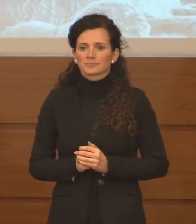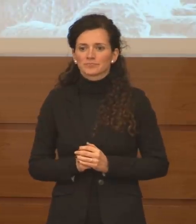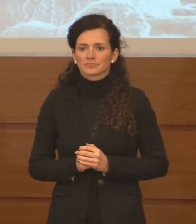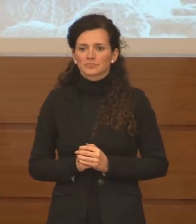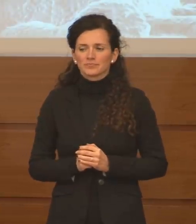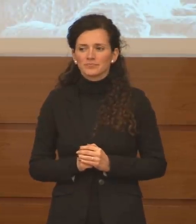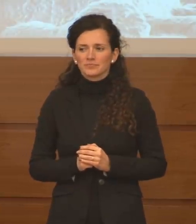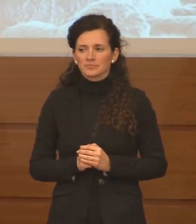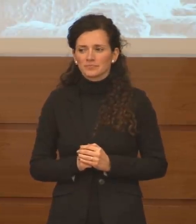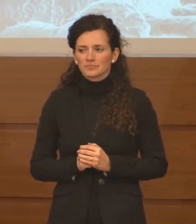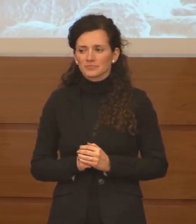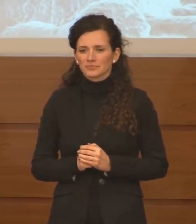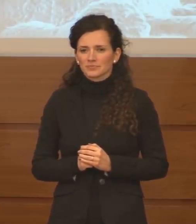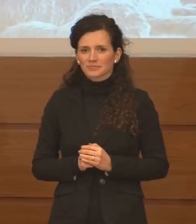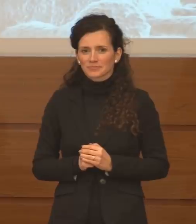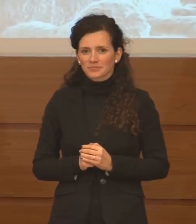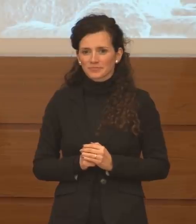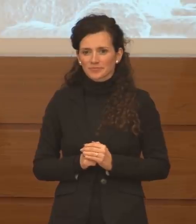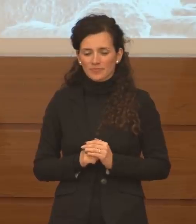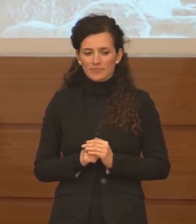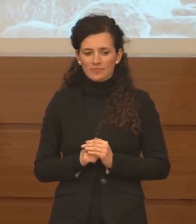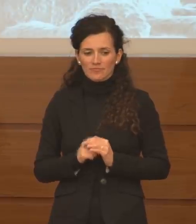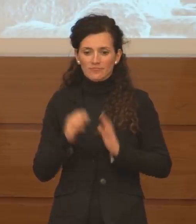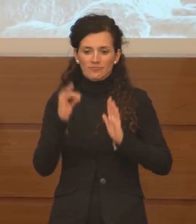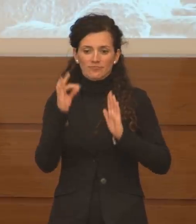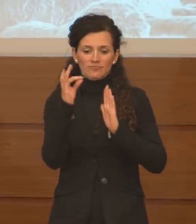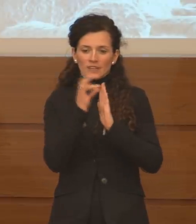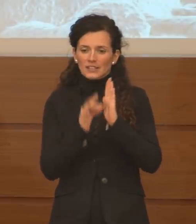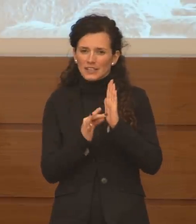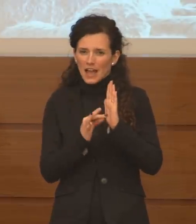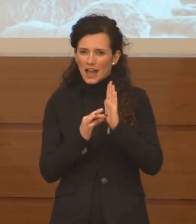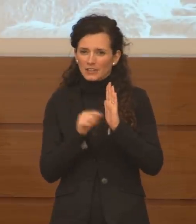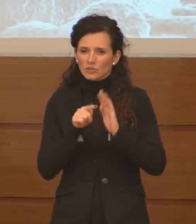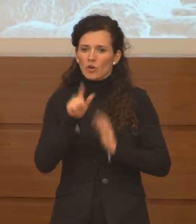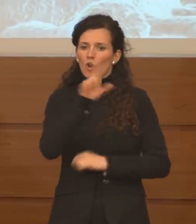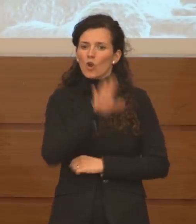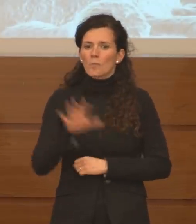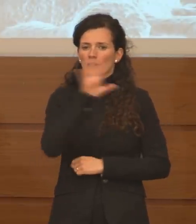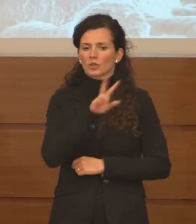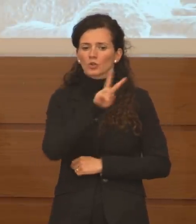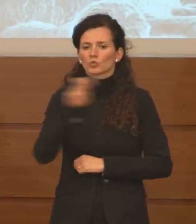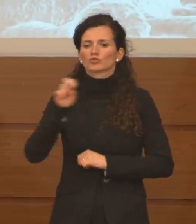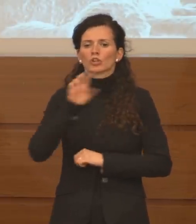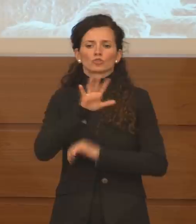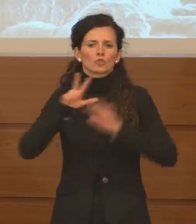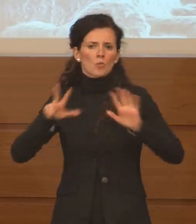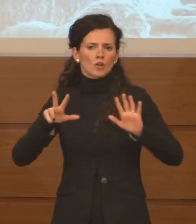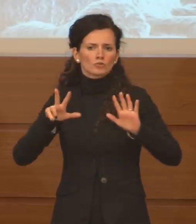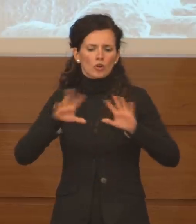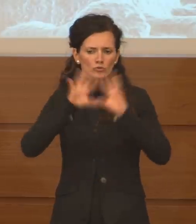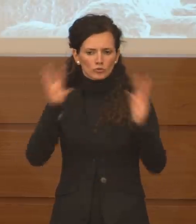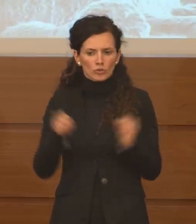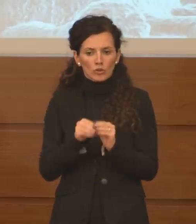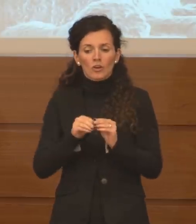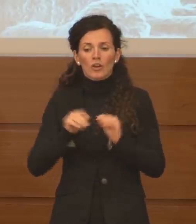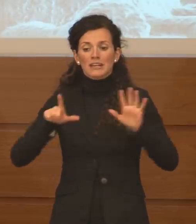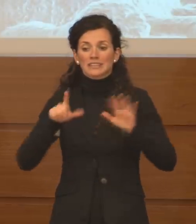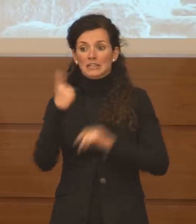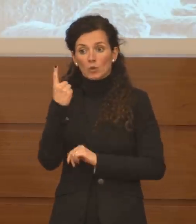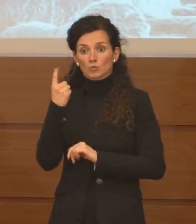Il dato rimane Lombardia 258 complessivi, 71